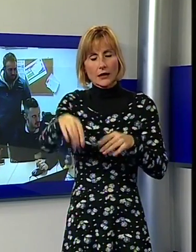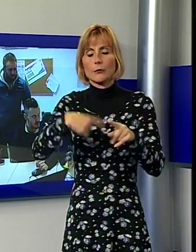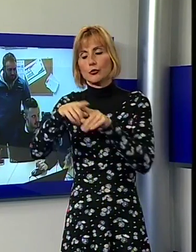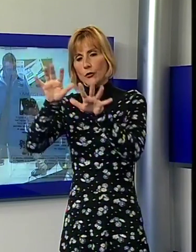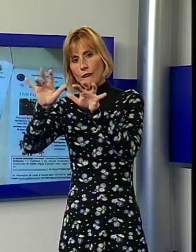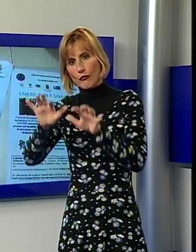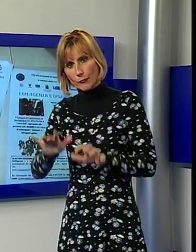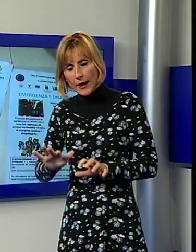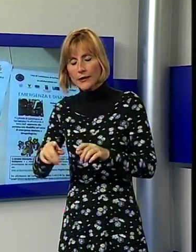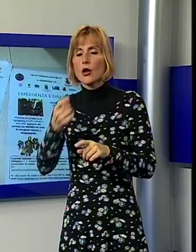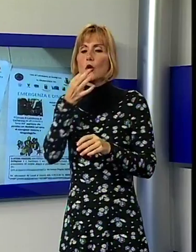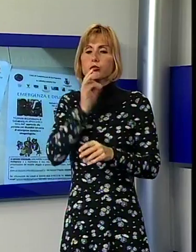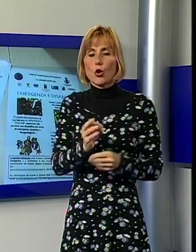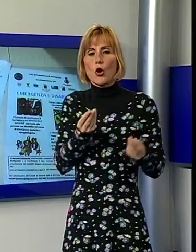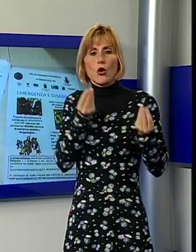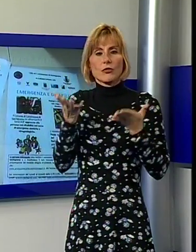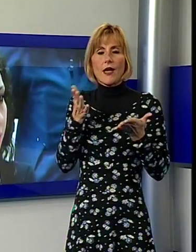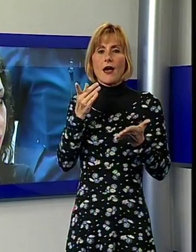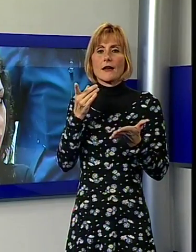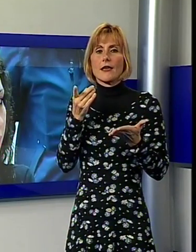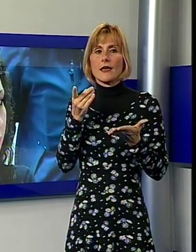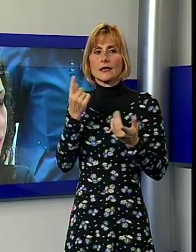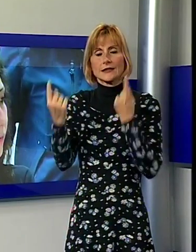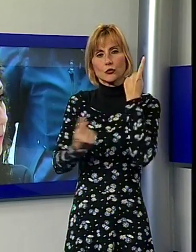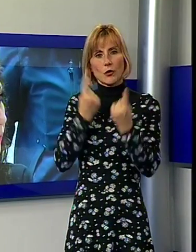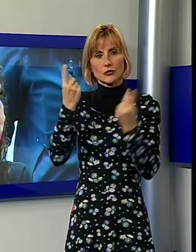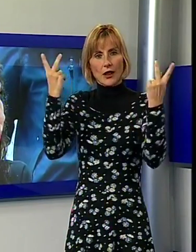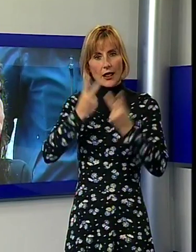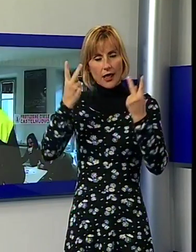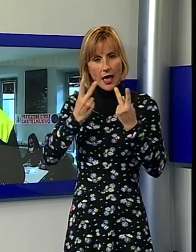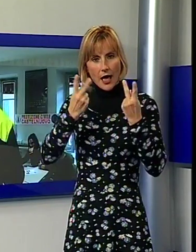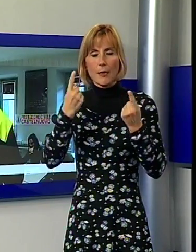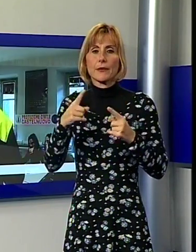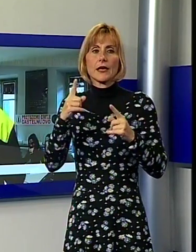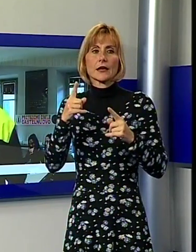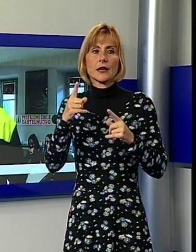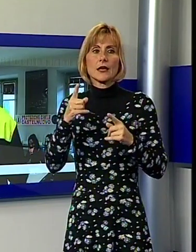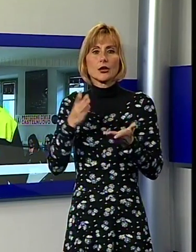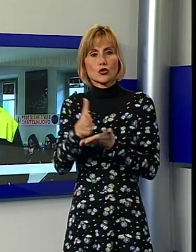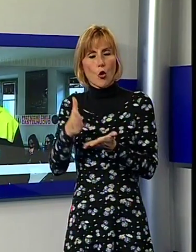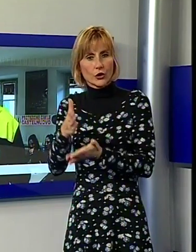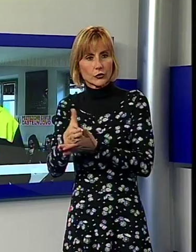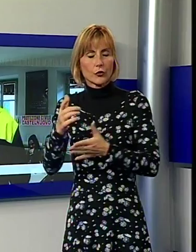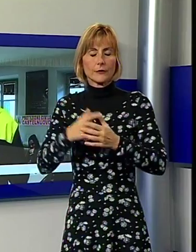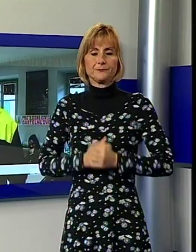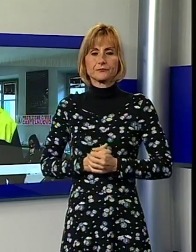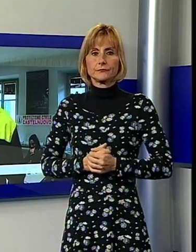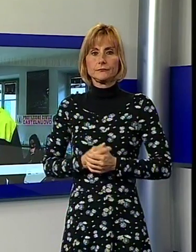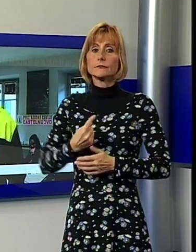disposizione dei soccorritori un quadro preciso sulla reale situazione. In questo momento abbiamo necessità e bisogno della collaborazione di tutti i